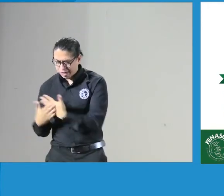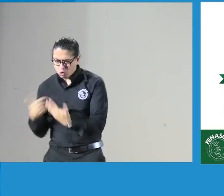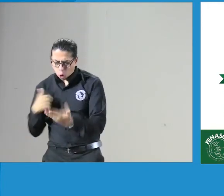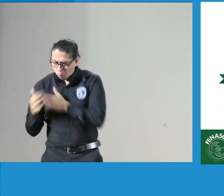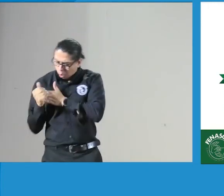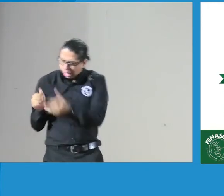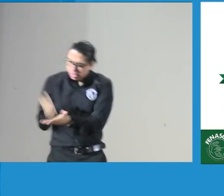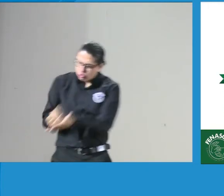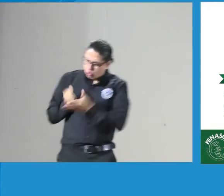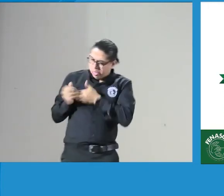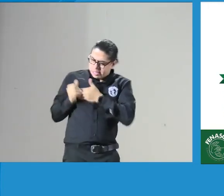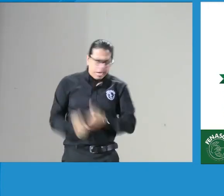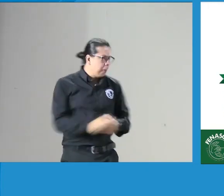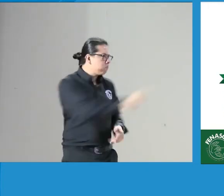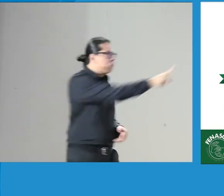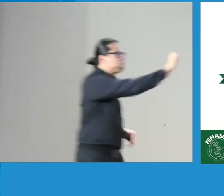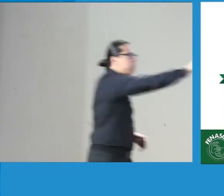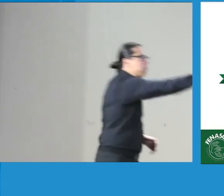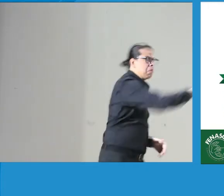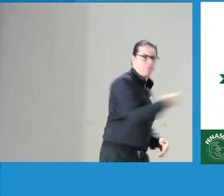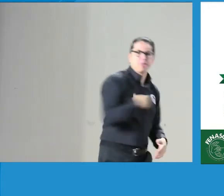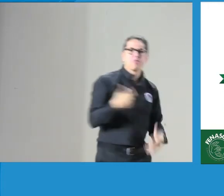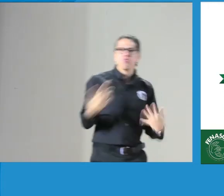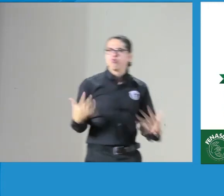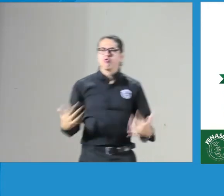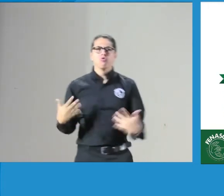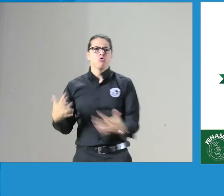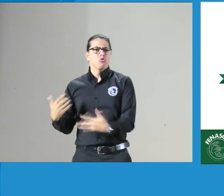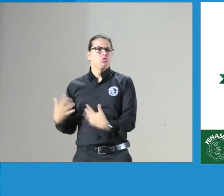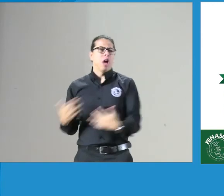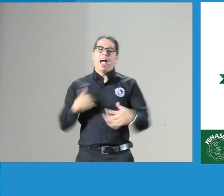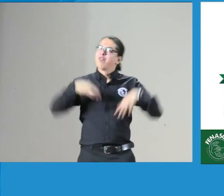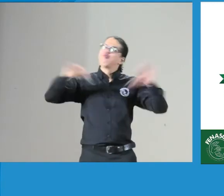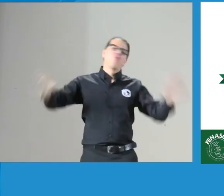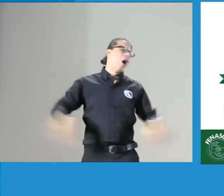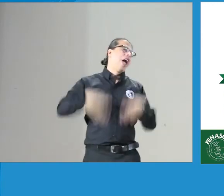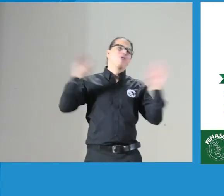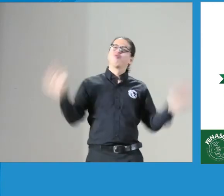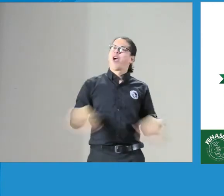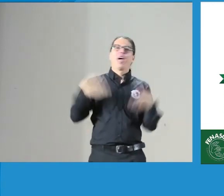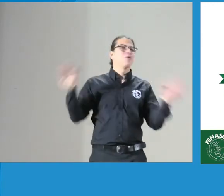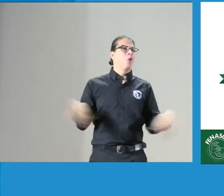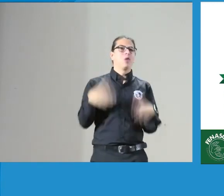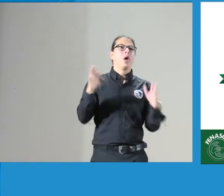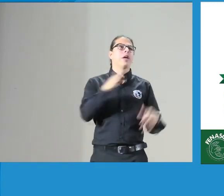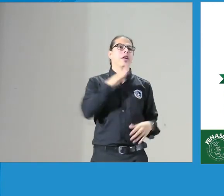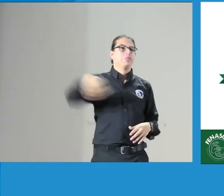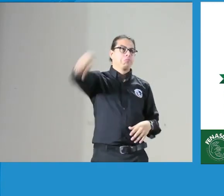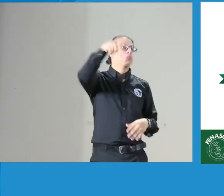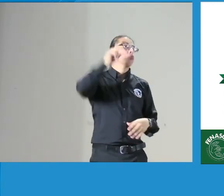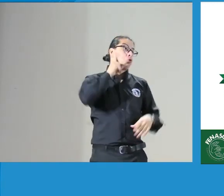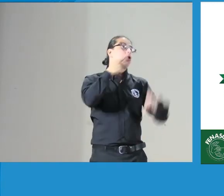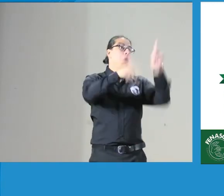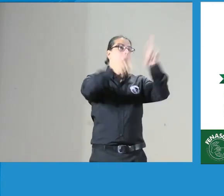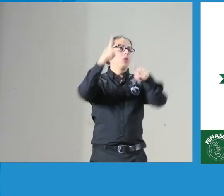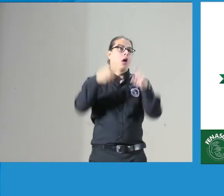un código de ética y de dónde sacamos una guía para decirle al intérprete qué es lo que tienen que hacer no tenemos nada de lo que decir nosotros